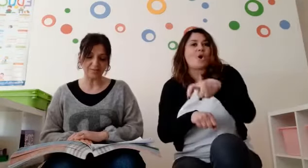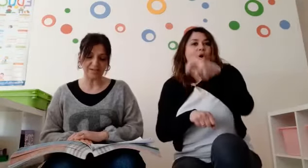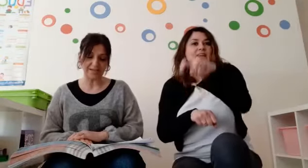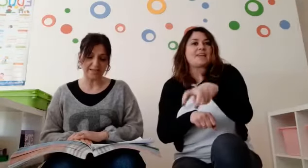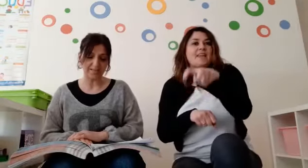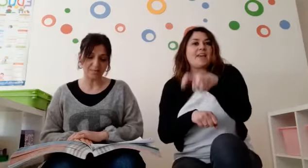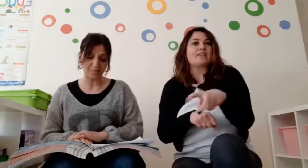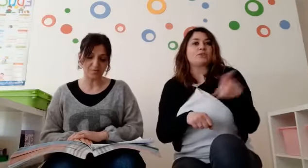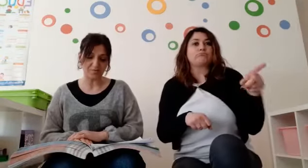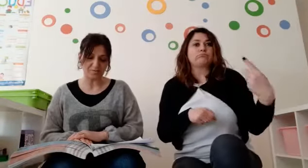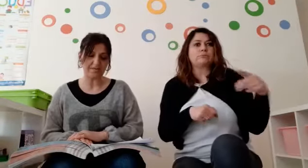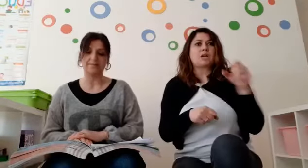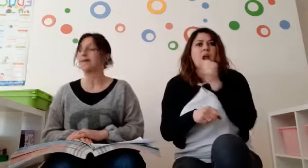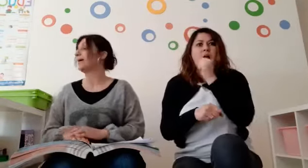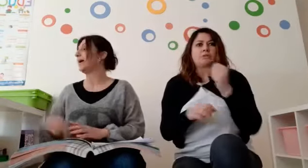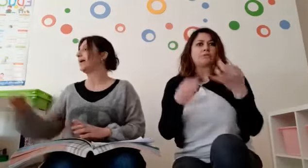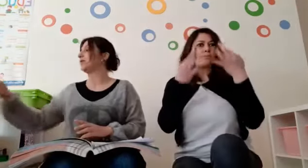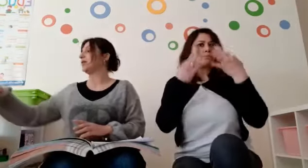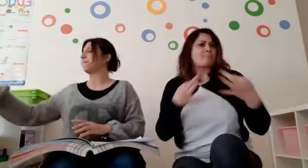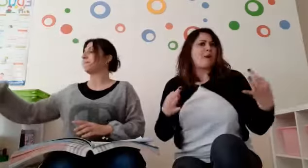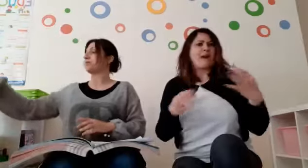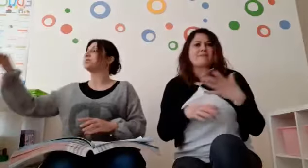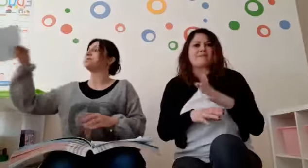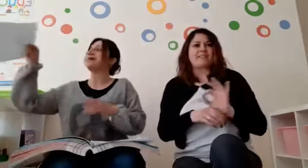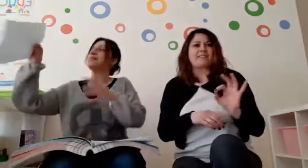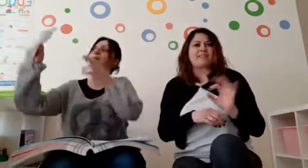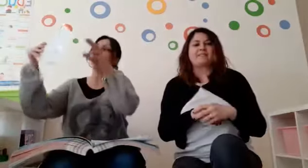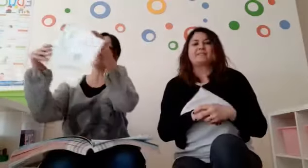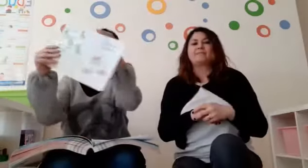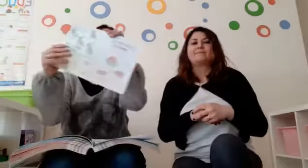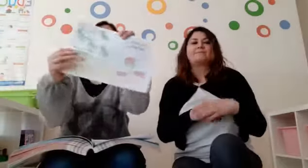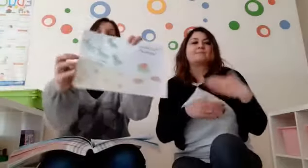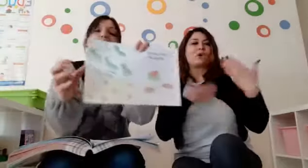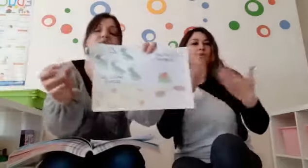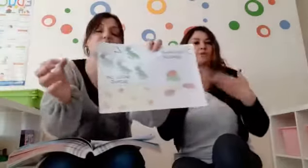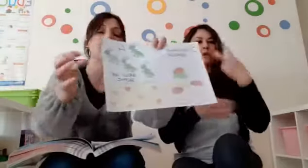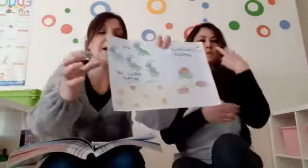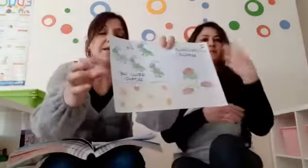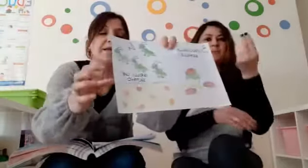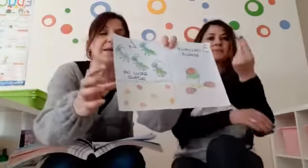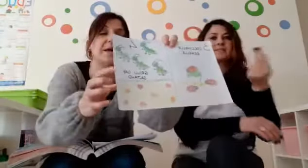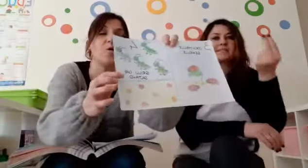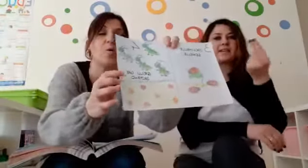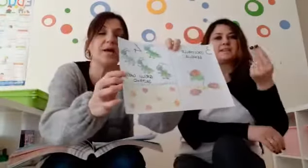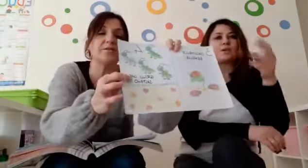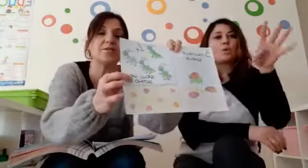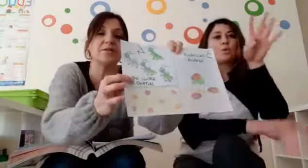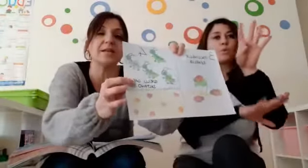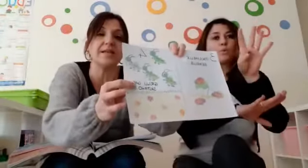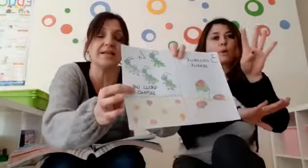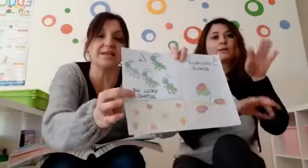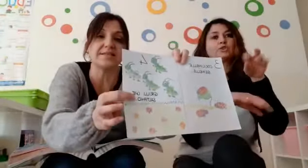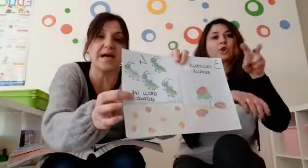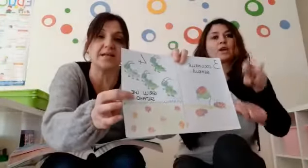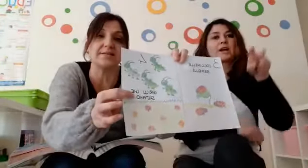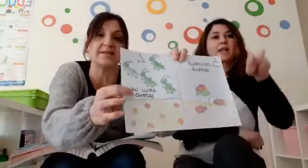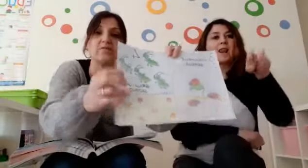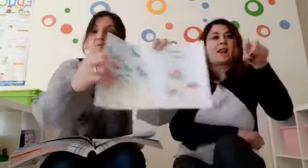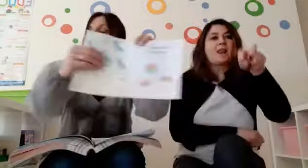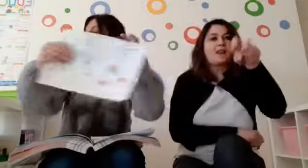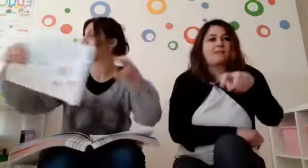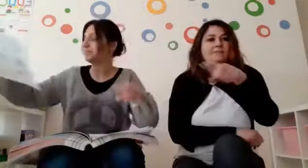canto erano perfette. Allora, continuiamo un po' i nostri amici animali. Quattro grilli che